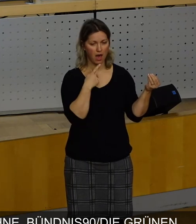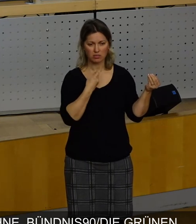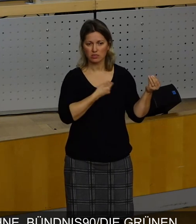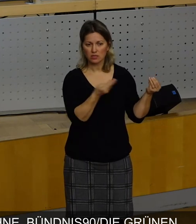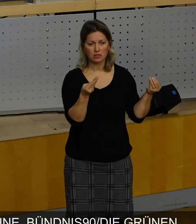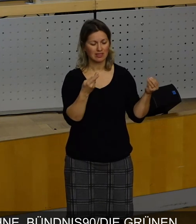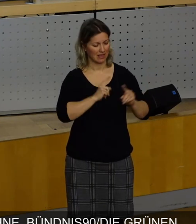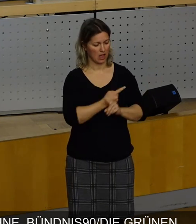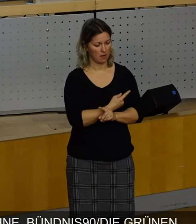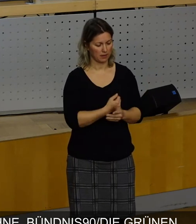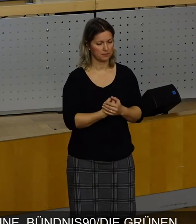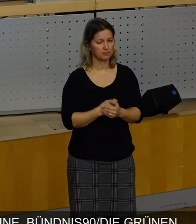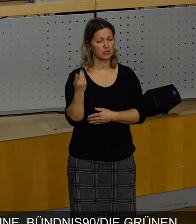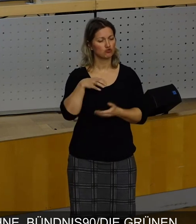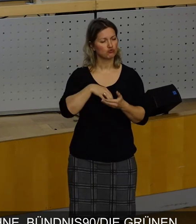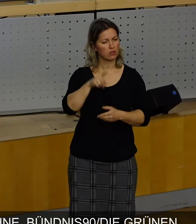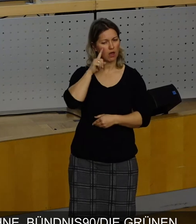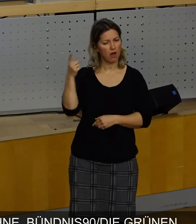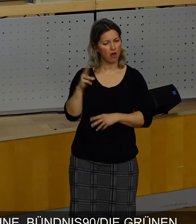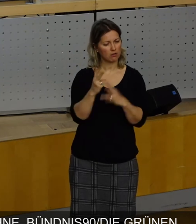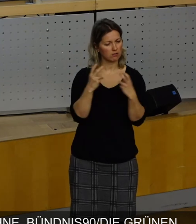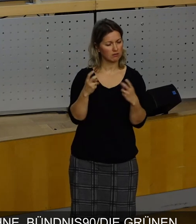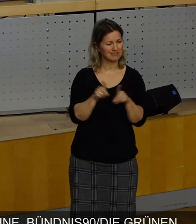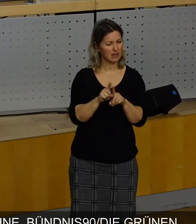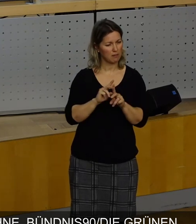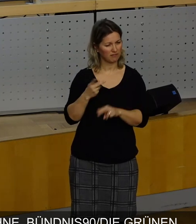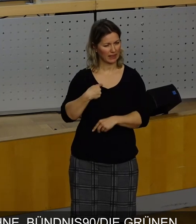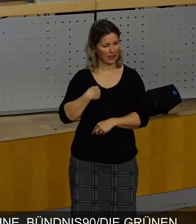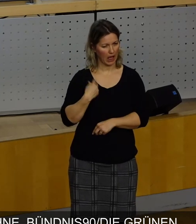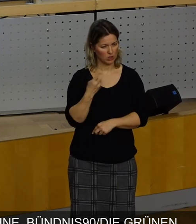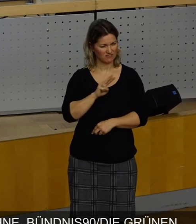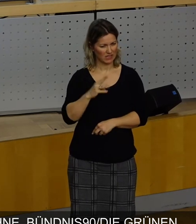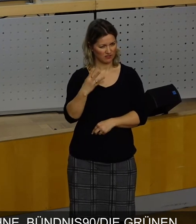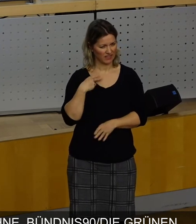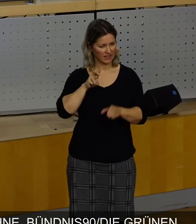glaube ich, so lange in diesem Stadtrat wie ich. Sie sind auch 2004 reingekommen, oder?